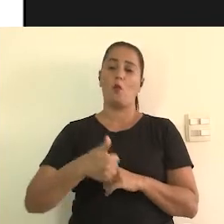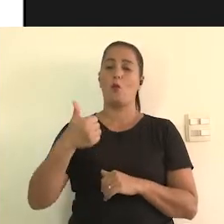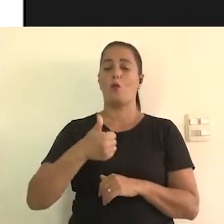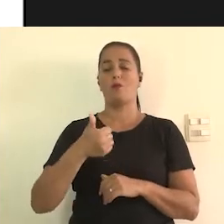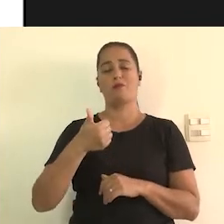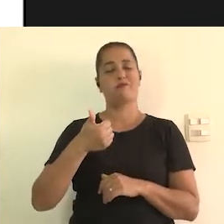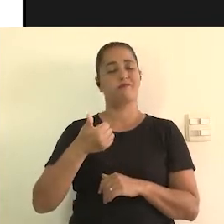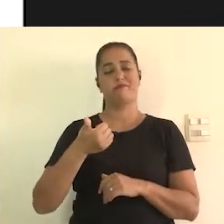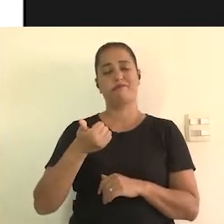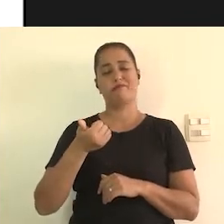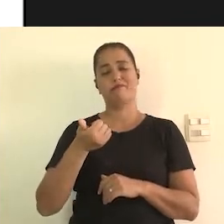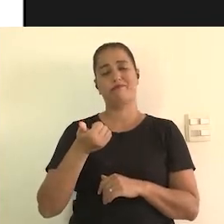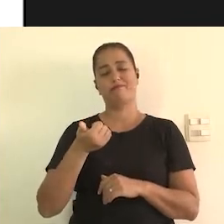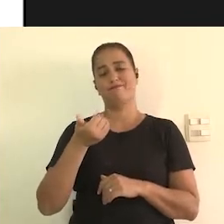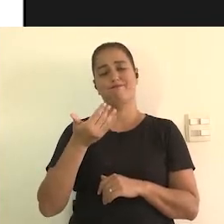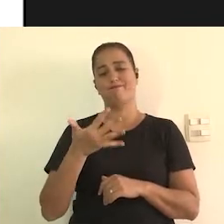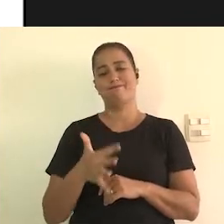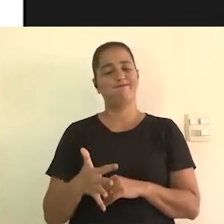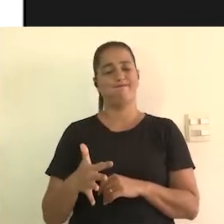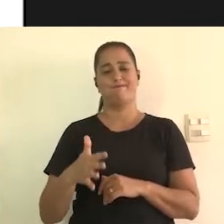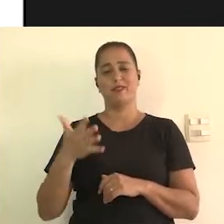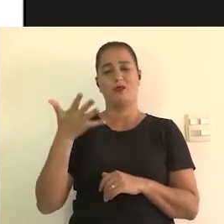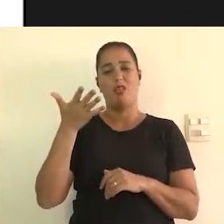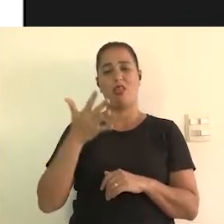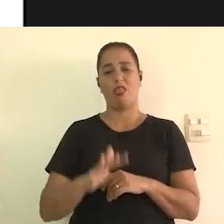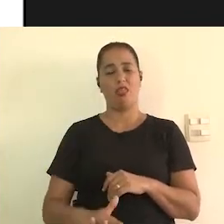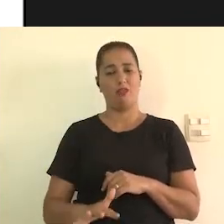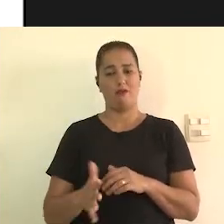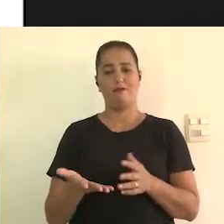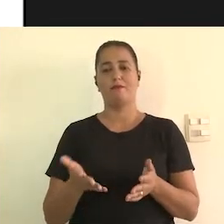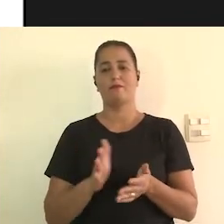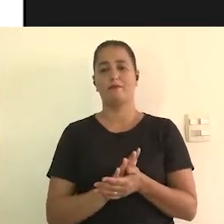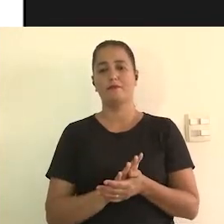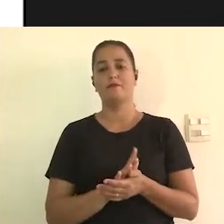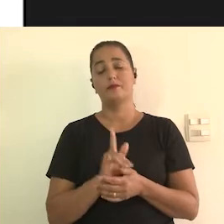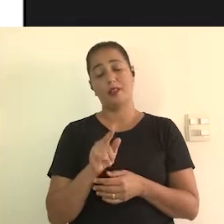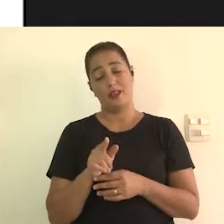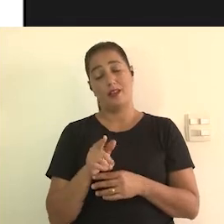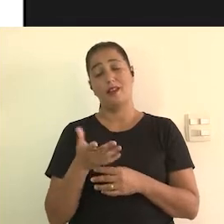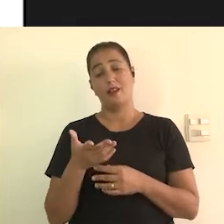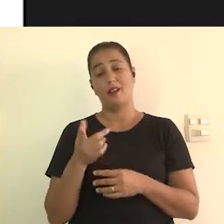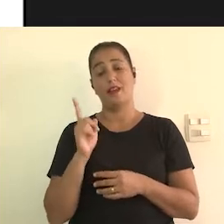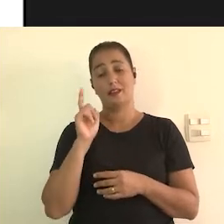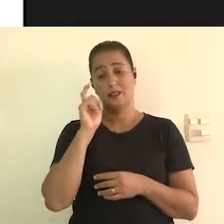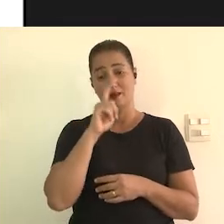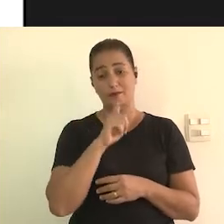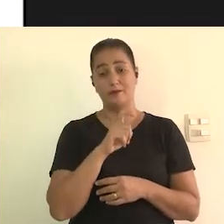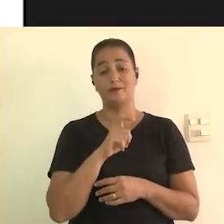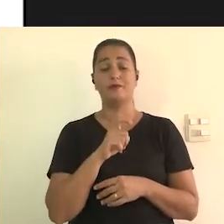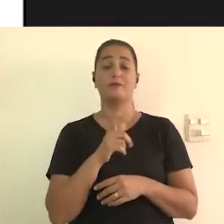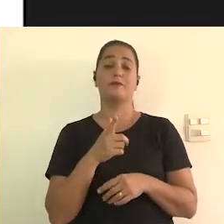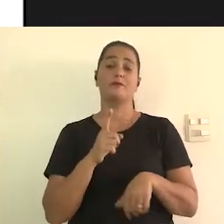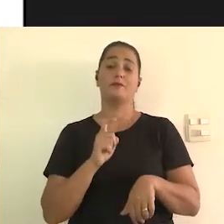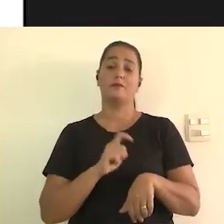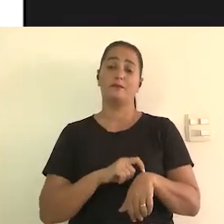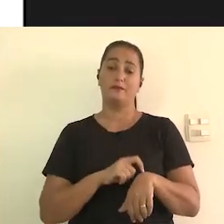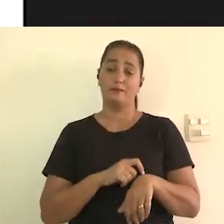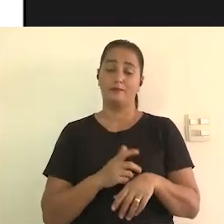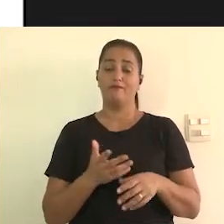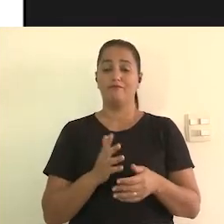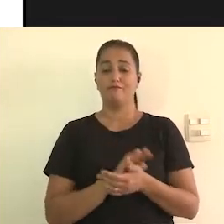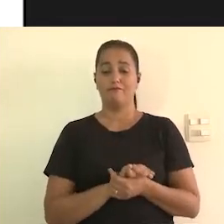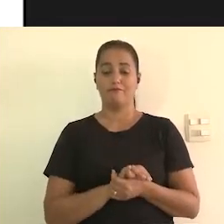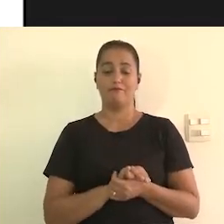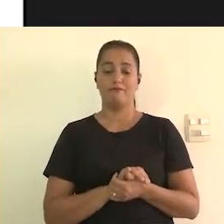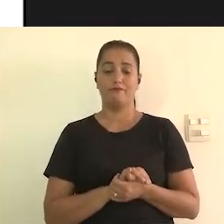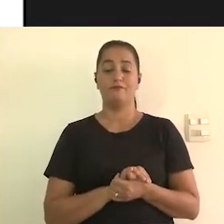o resultado final em baixa qualidade. Então, esse é um dos grandes obstáculos,